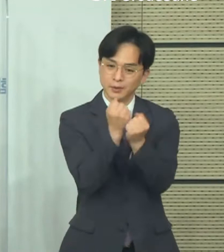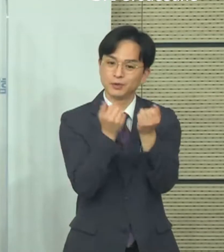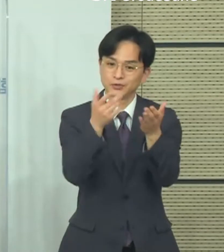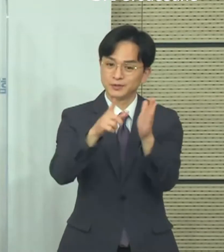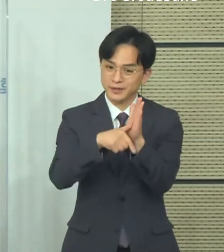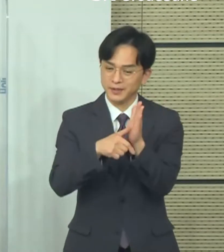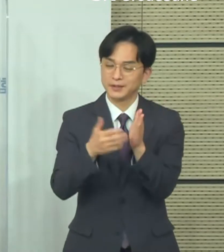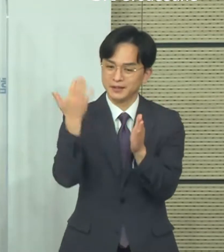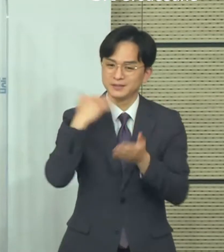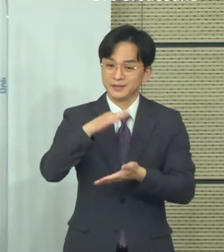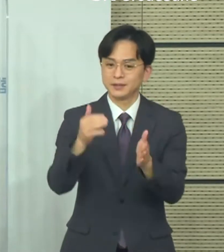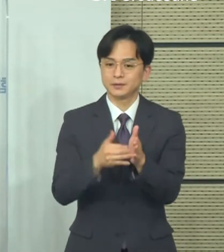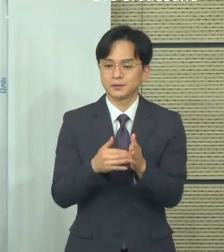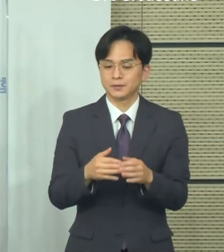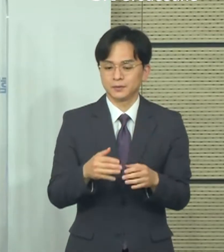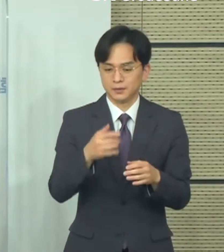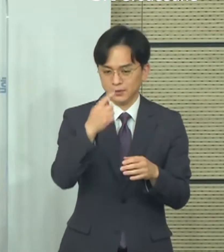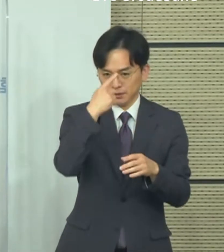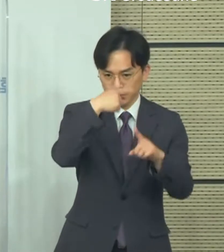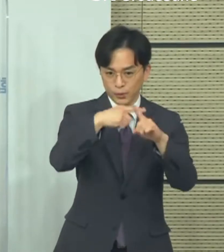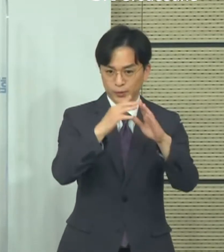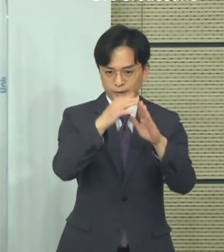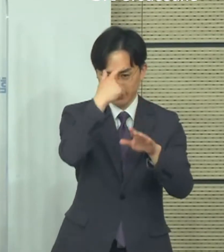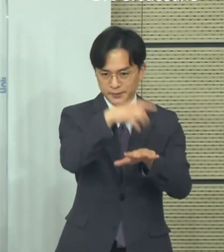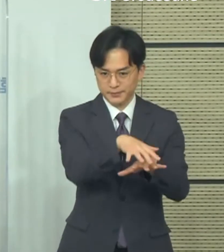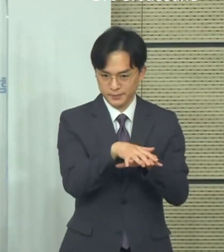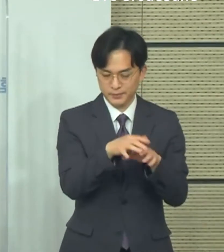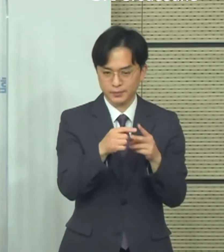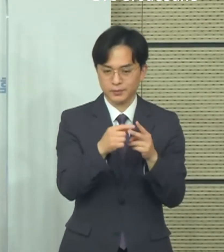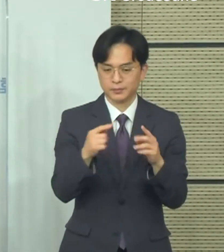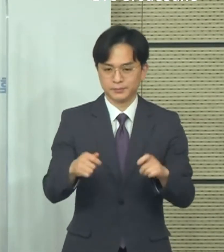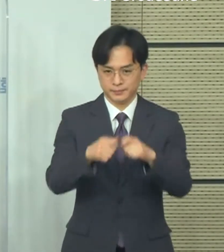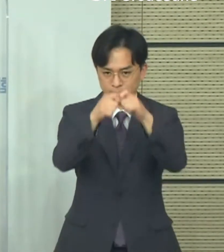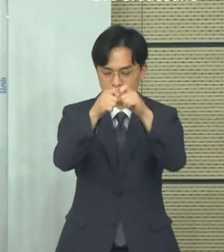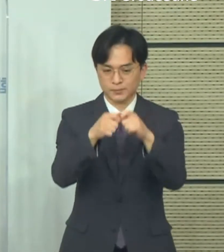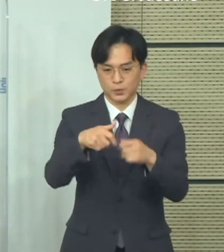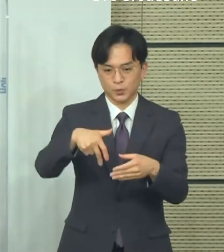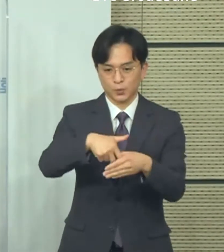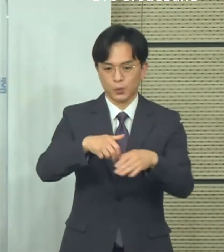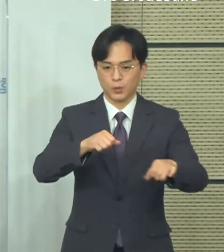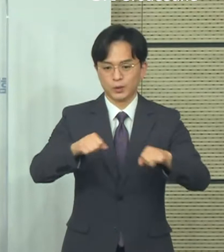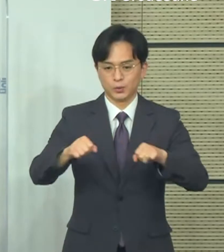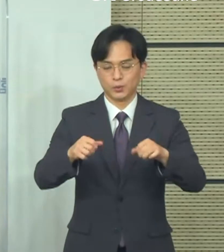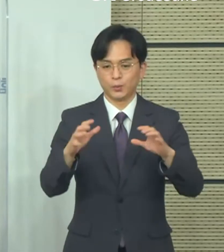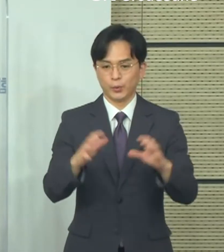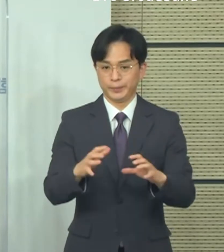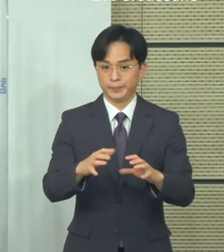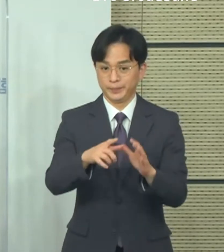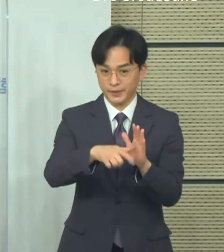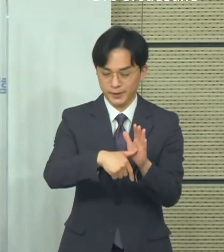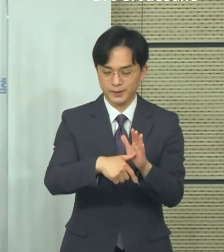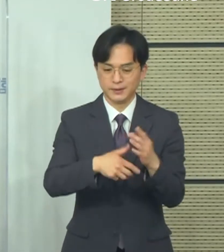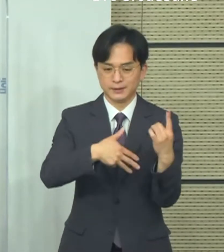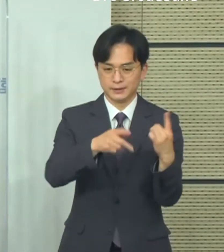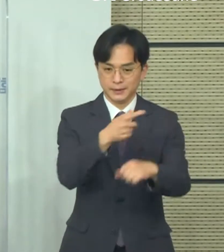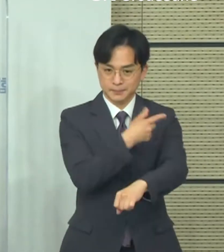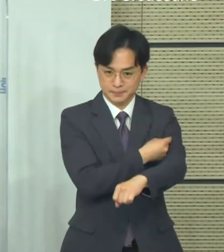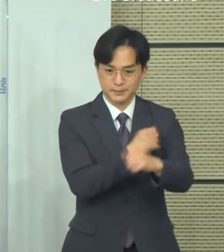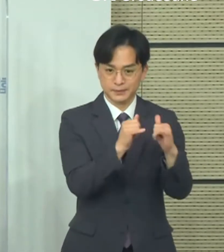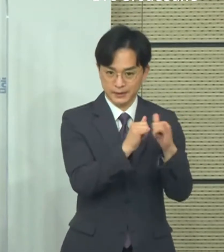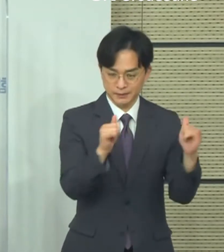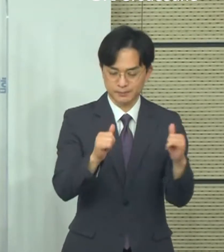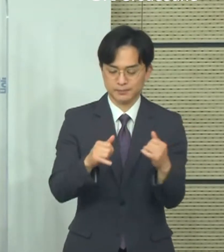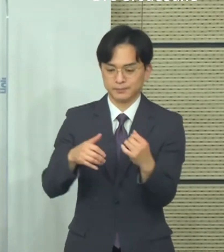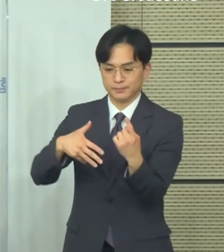정규 예배나 정규 예배나 미사 같은 정규 종교활동에 있어서는 1차 접종 대상자와